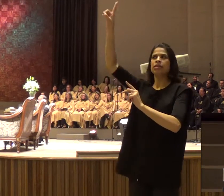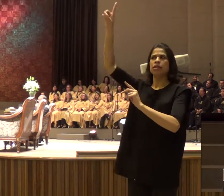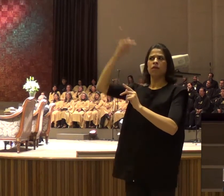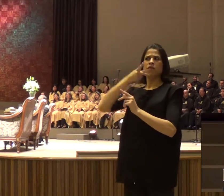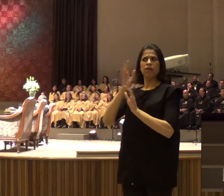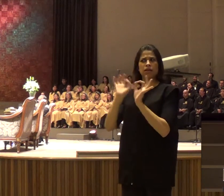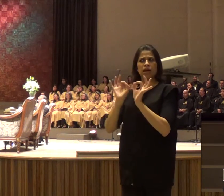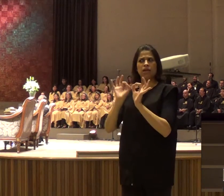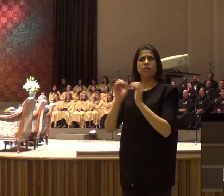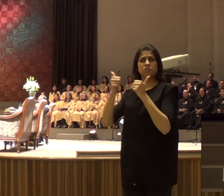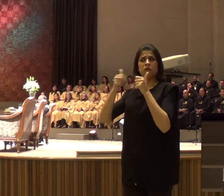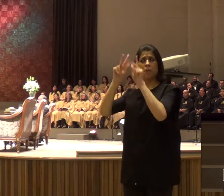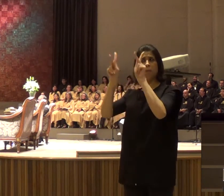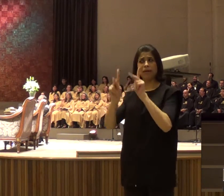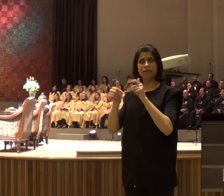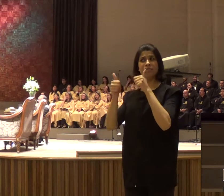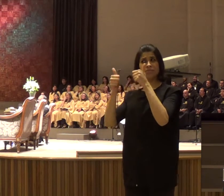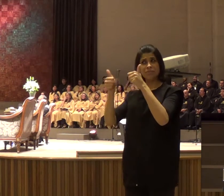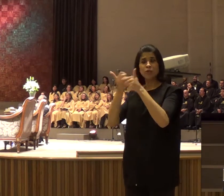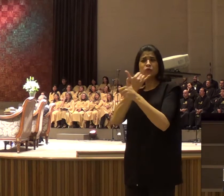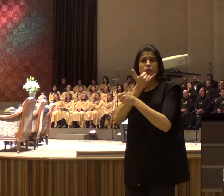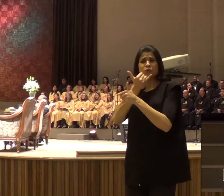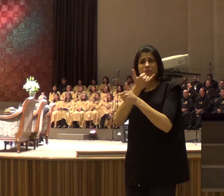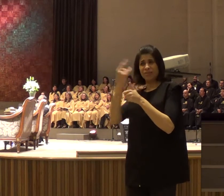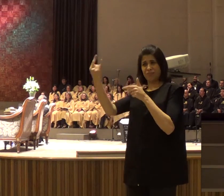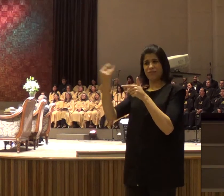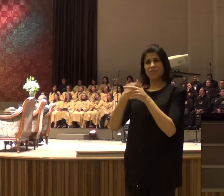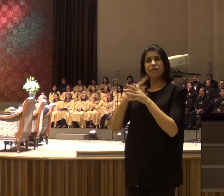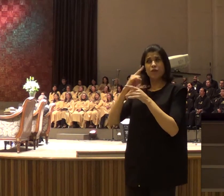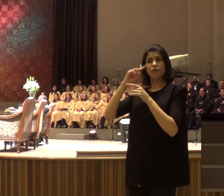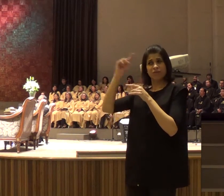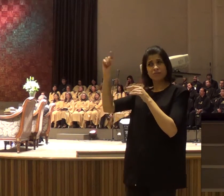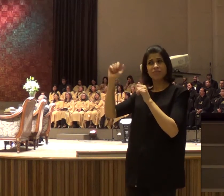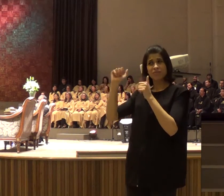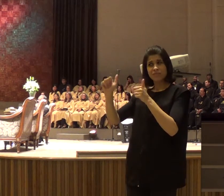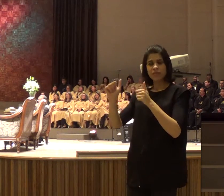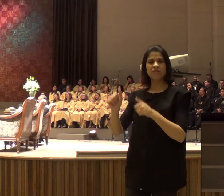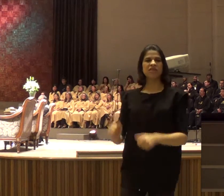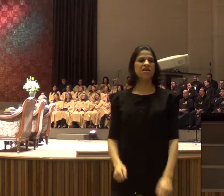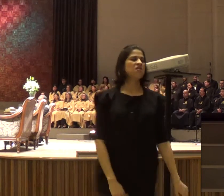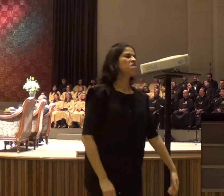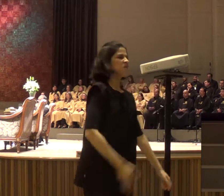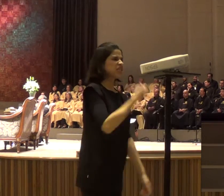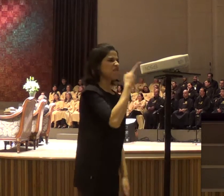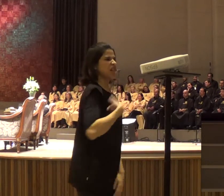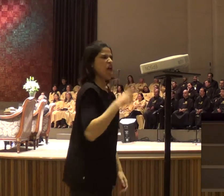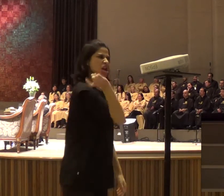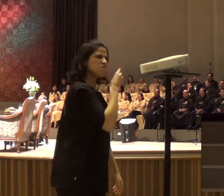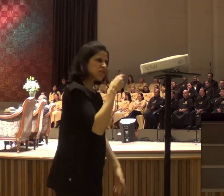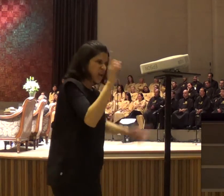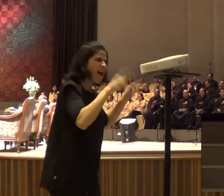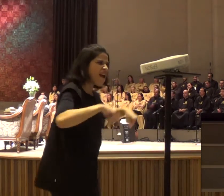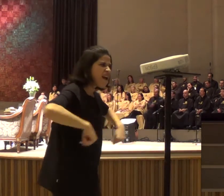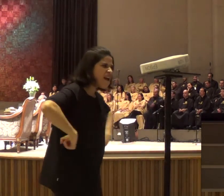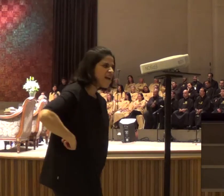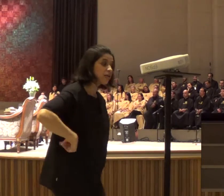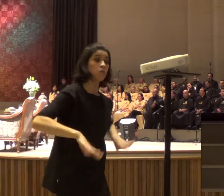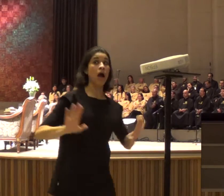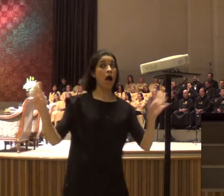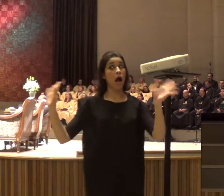e eu vou ter paz no meu coração, porque eu sou servo dele, está me chamando de falso profeta? Eu não estou chamando de nada, eu só